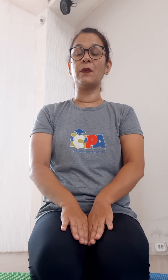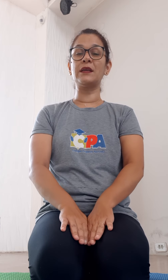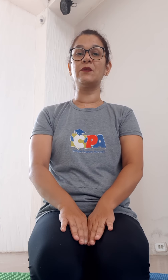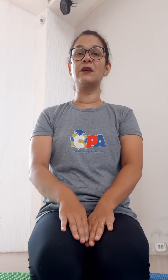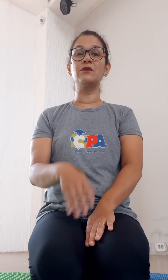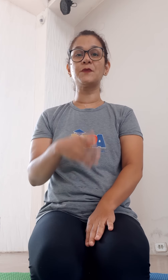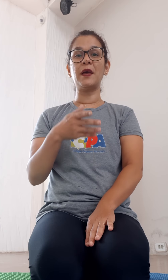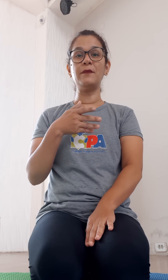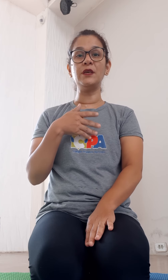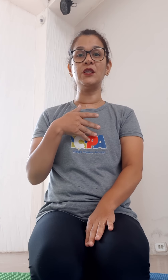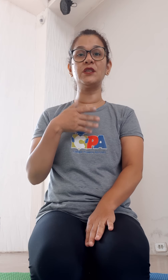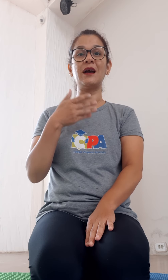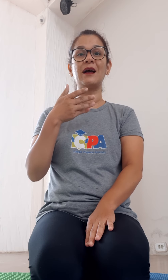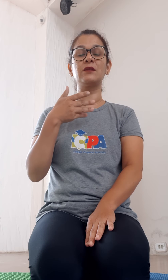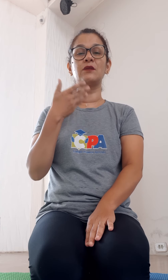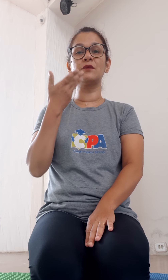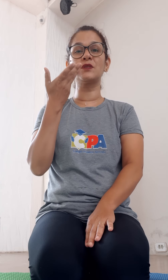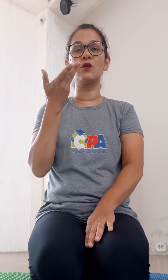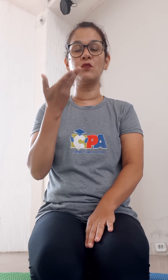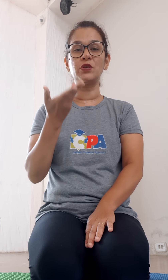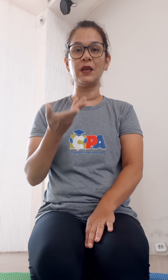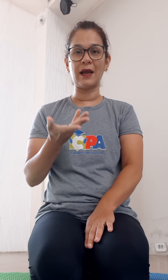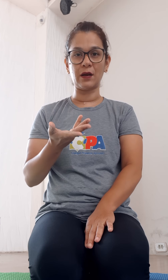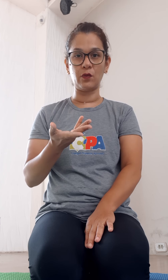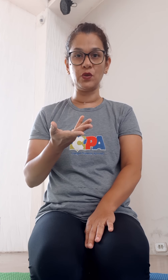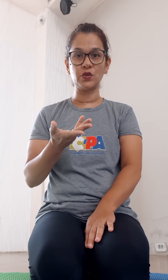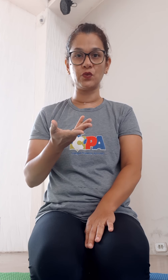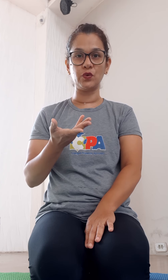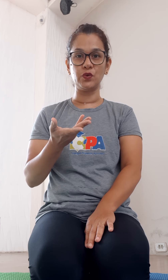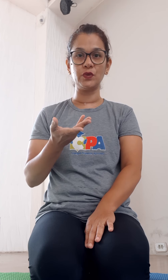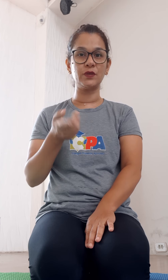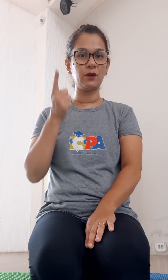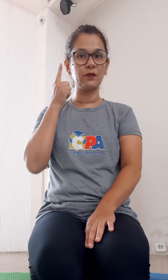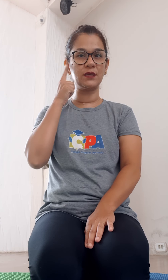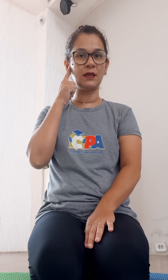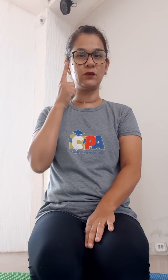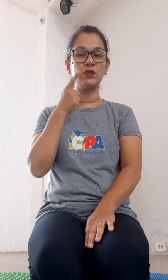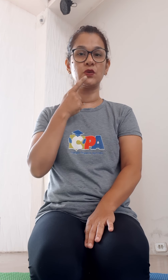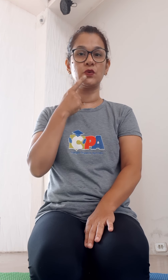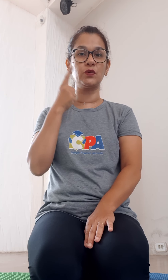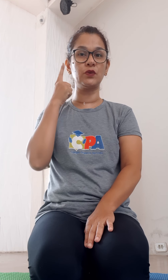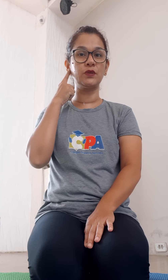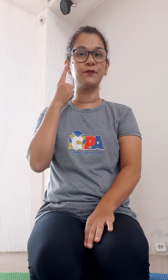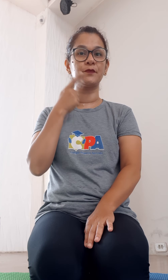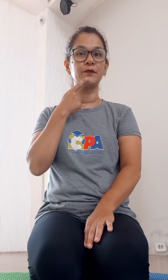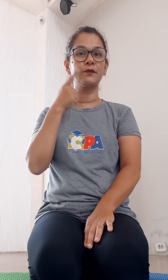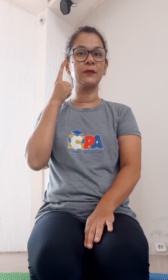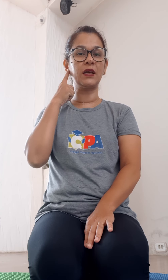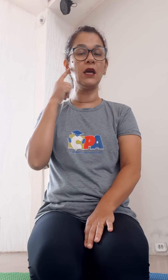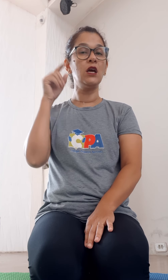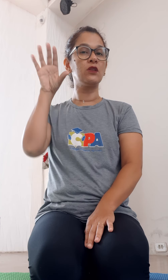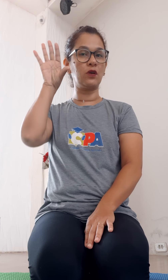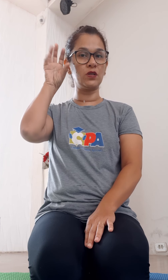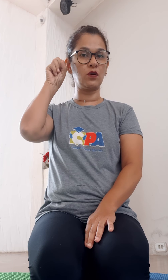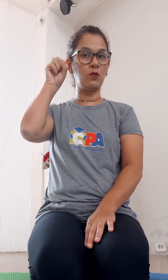uma língua que nos permite a nos comunicar com os surdos, o sinal de surdos, né? Nós, como